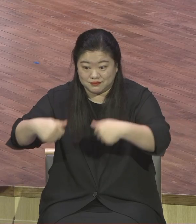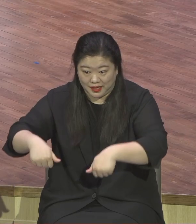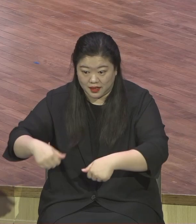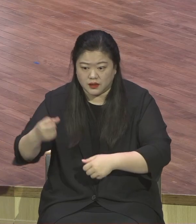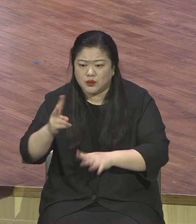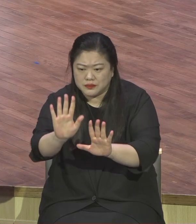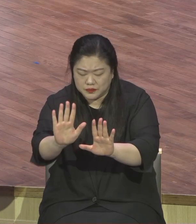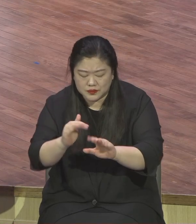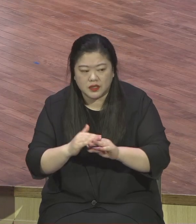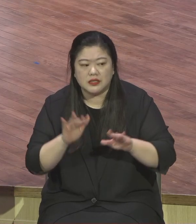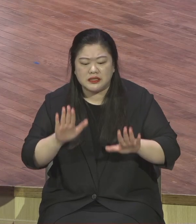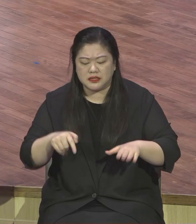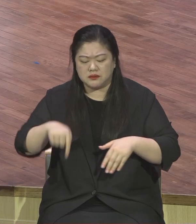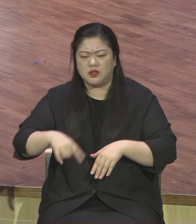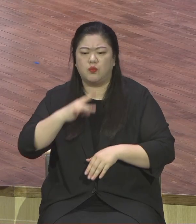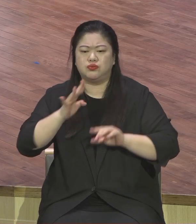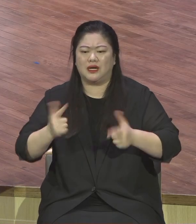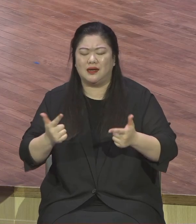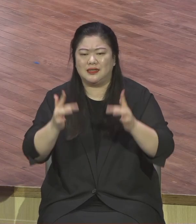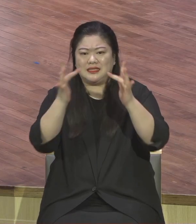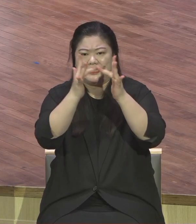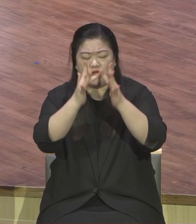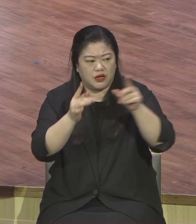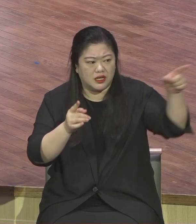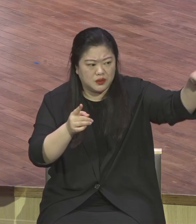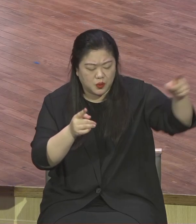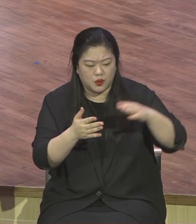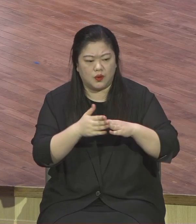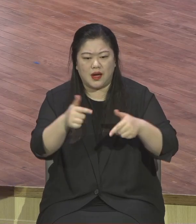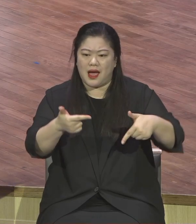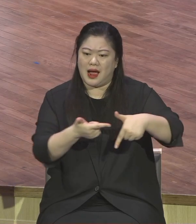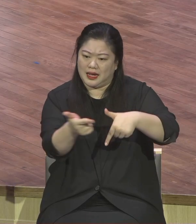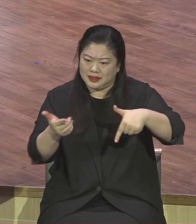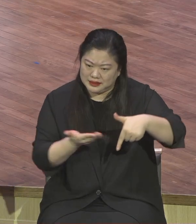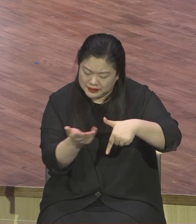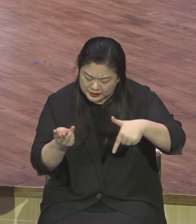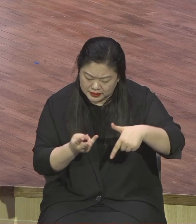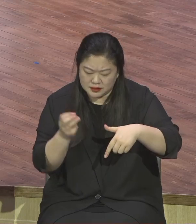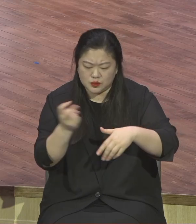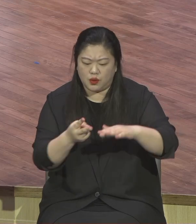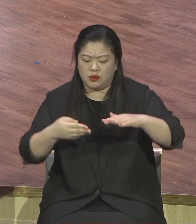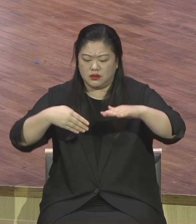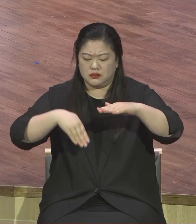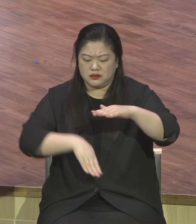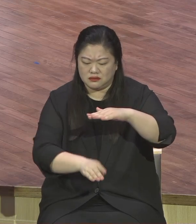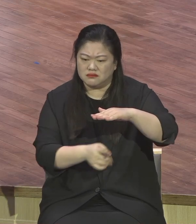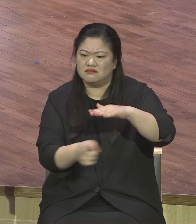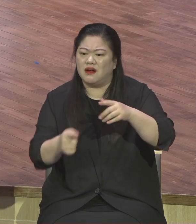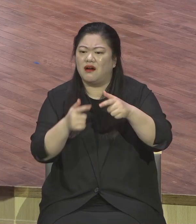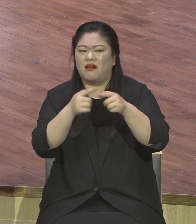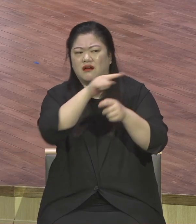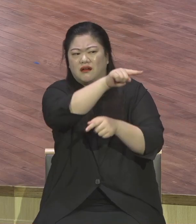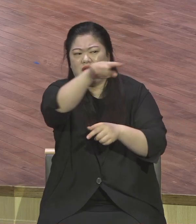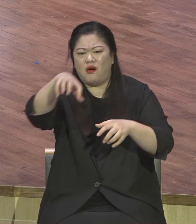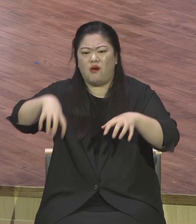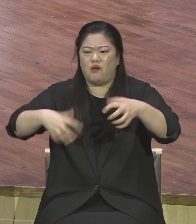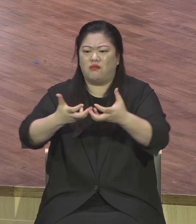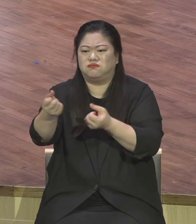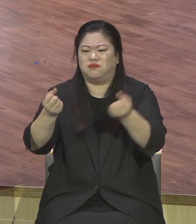비전홀 다 그렇게 함께 예배를 드리는데 서로 다 같이 인사합시다.